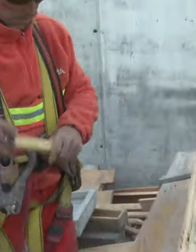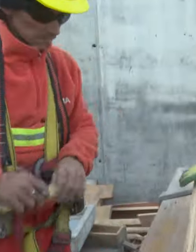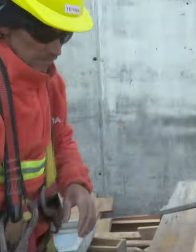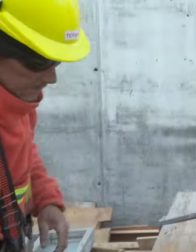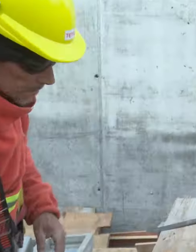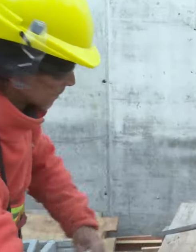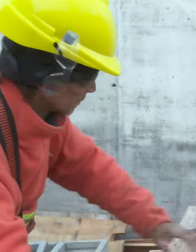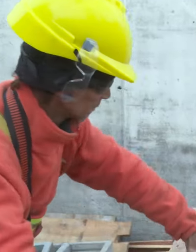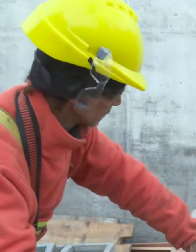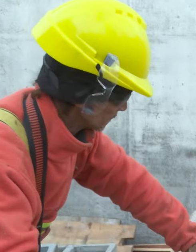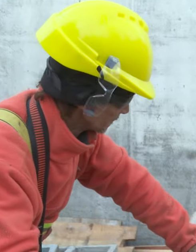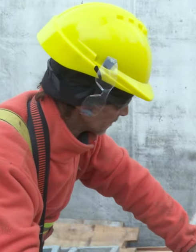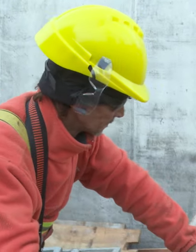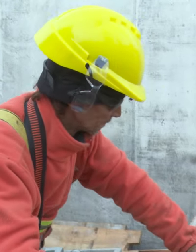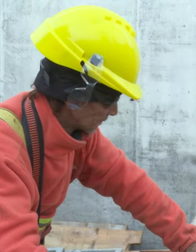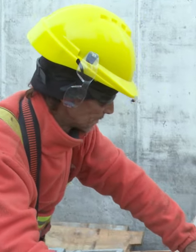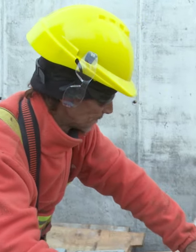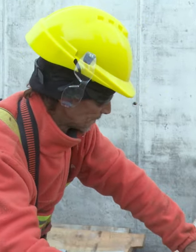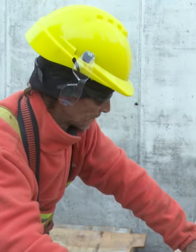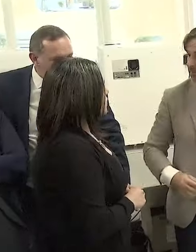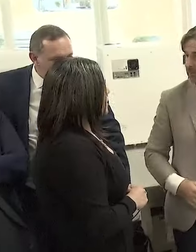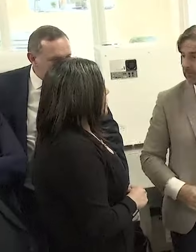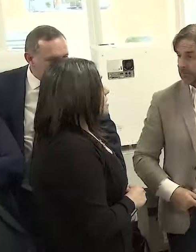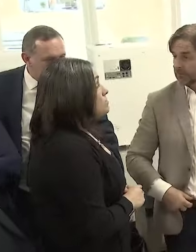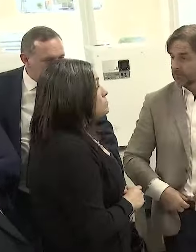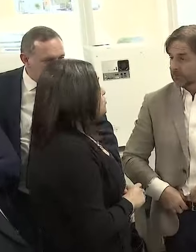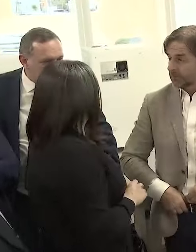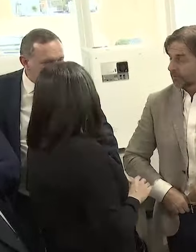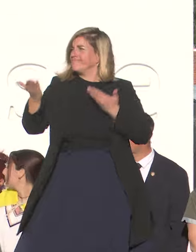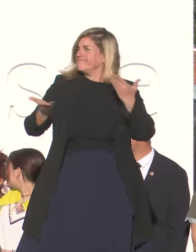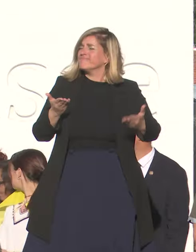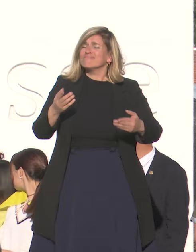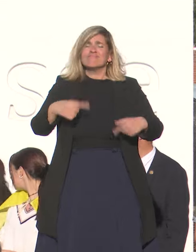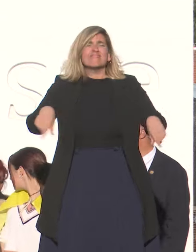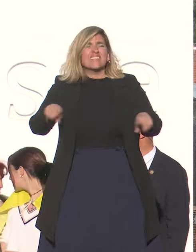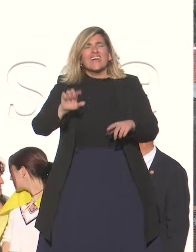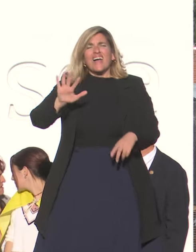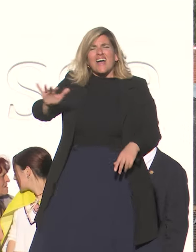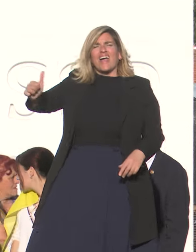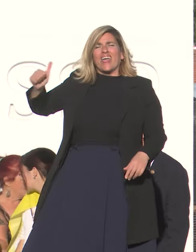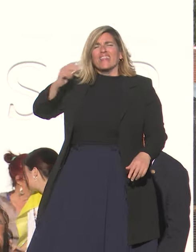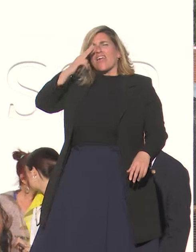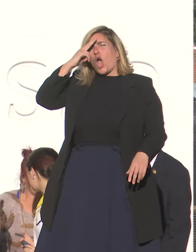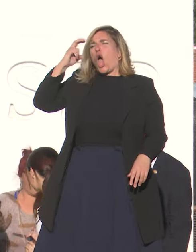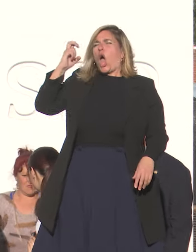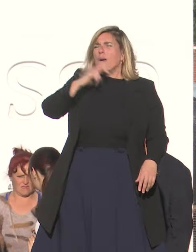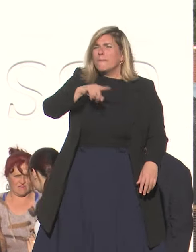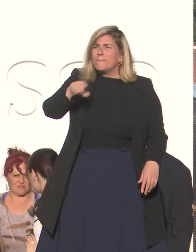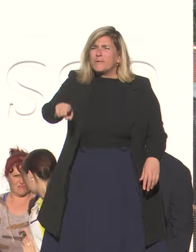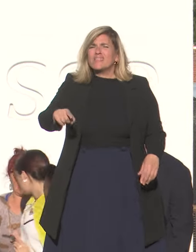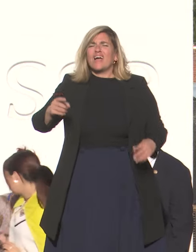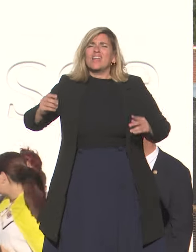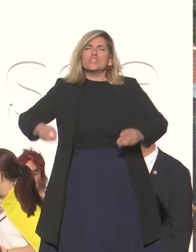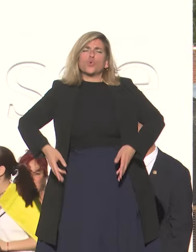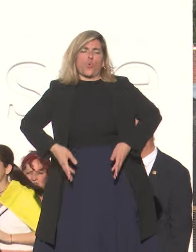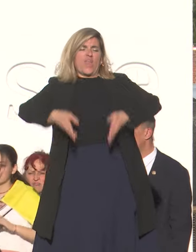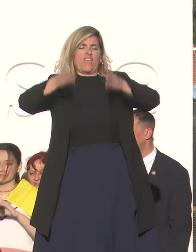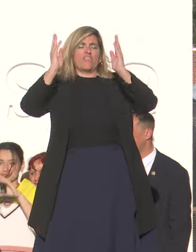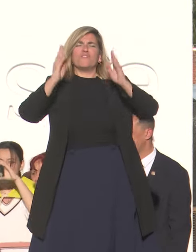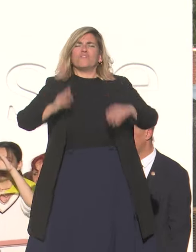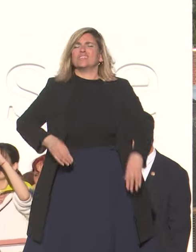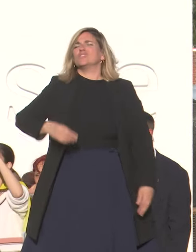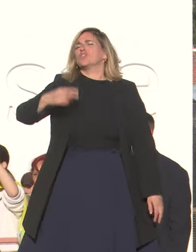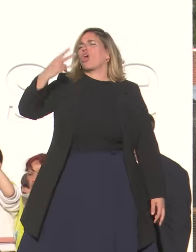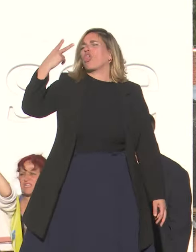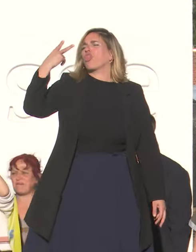empresas en los pliegos licitatorios. Este hospital es un edificio de 2